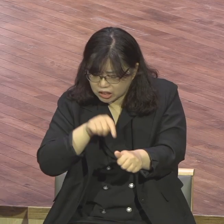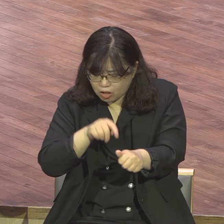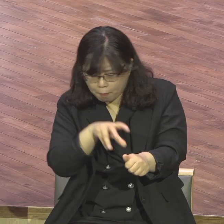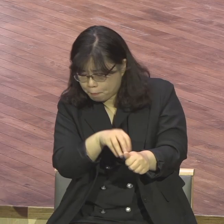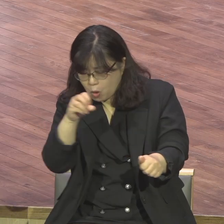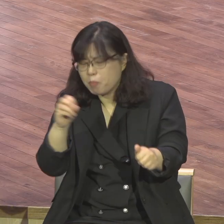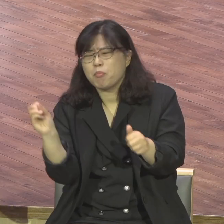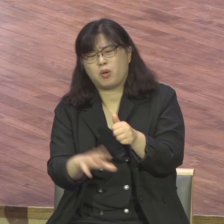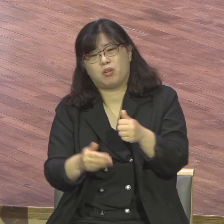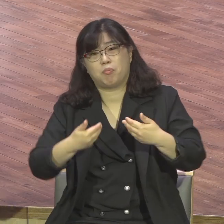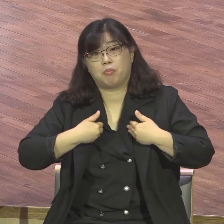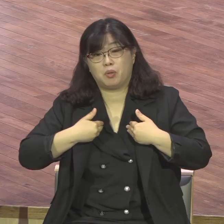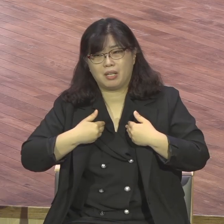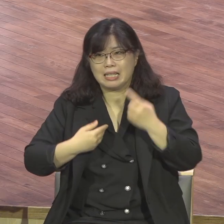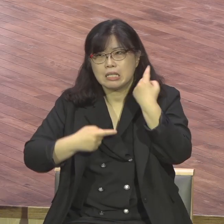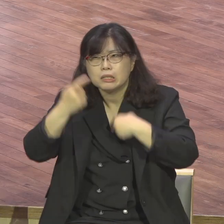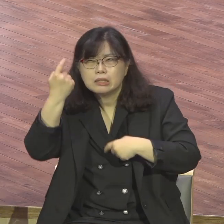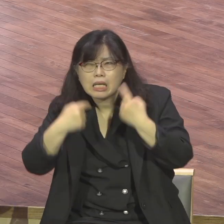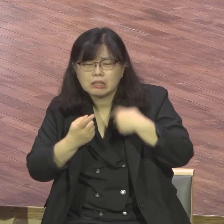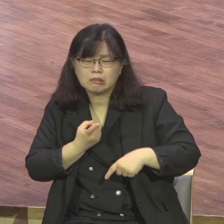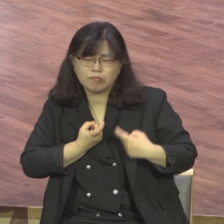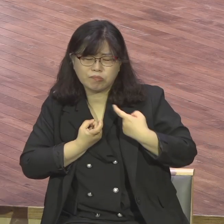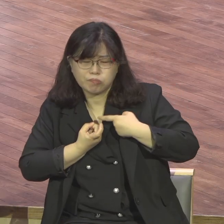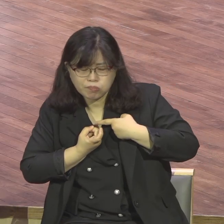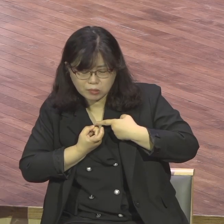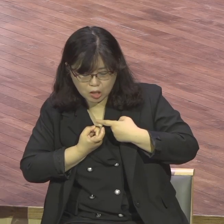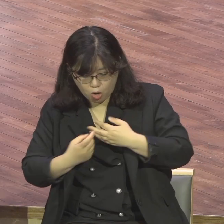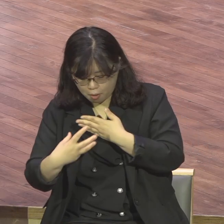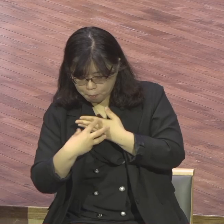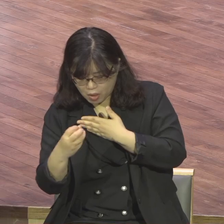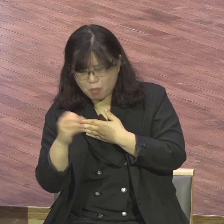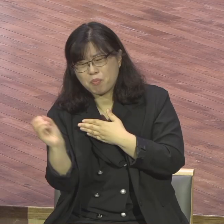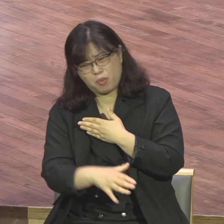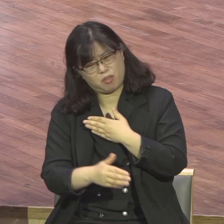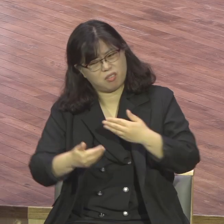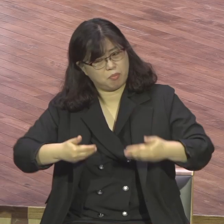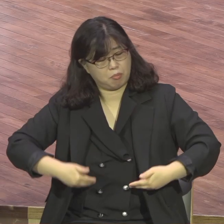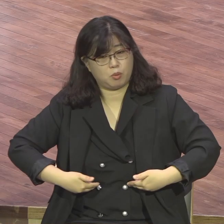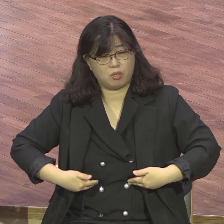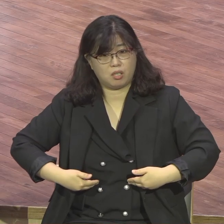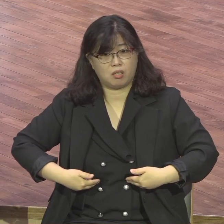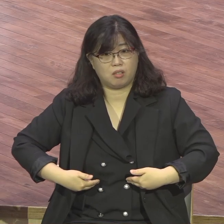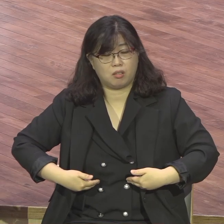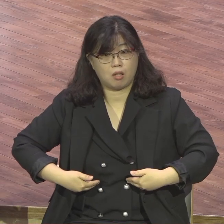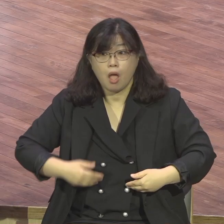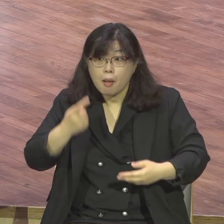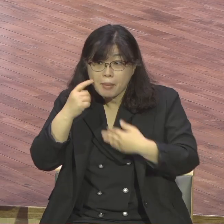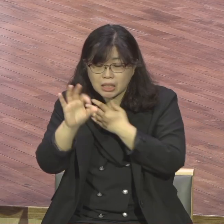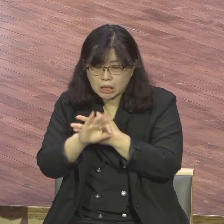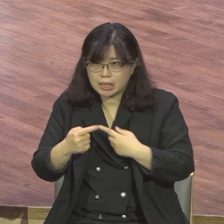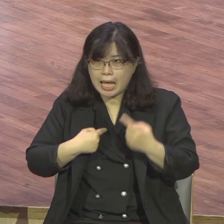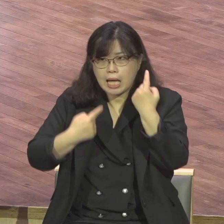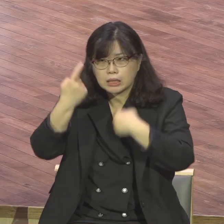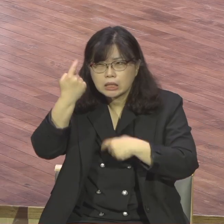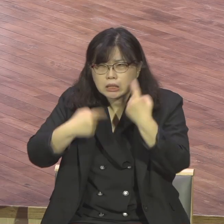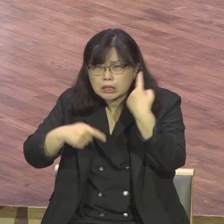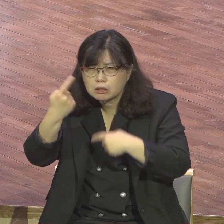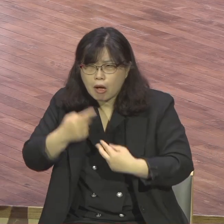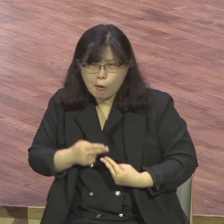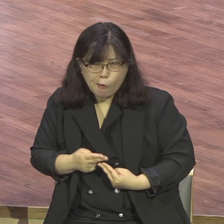치유가 되어야 옳아는 응답 속에 들어갈 수 있어요 이것이 제거되지 않으면 계속해서 응답받는데